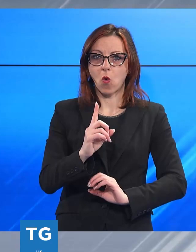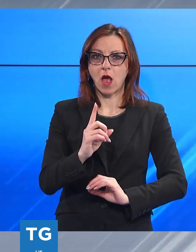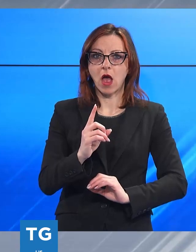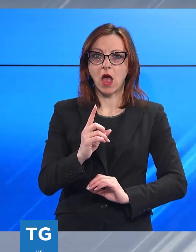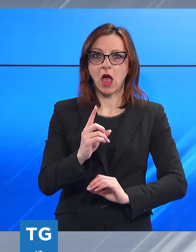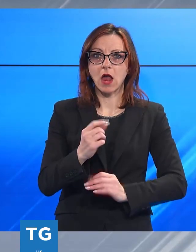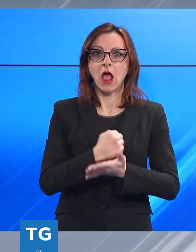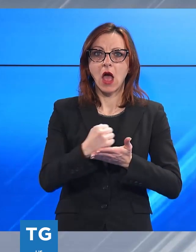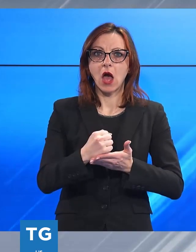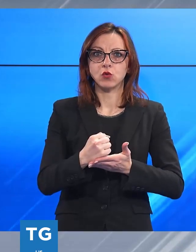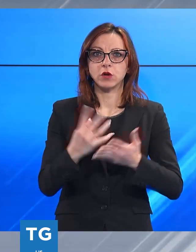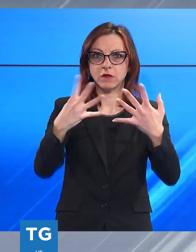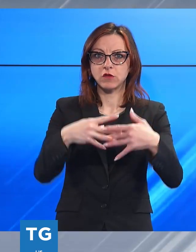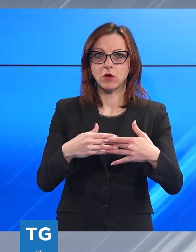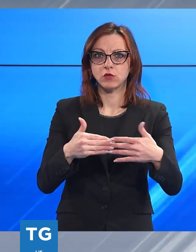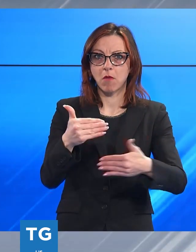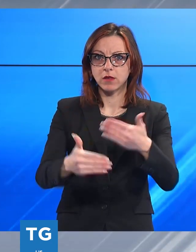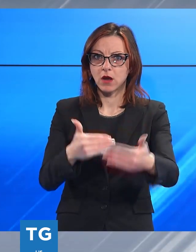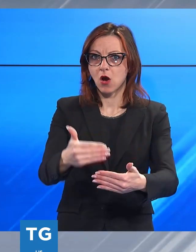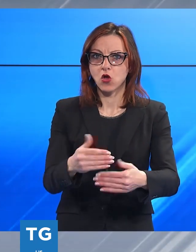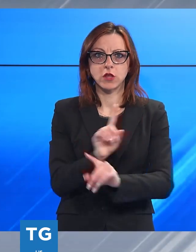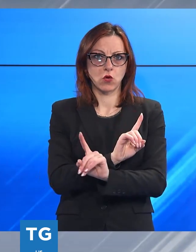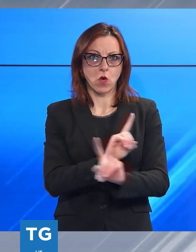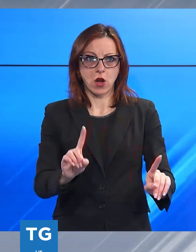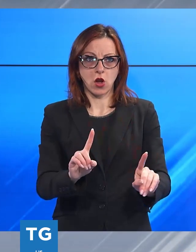'indennizio e spinge il governo per la mappatura delle spiagge.